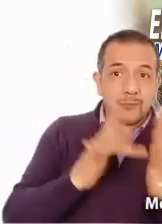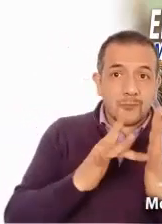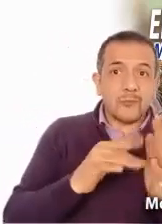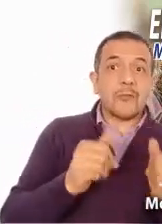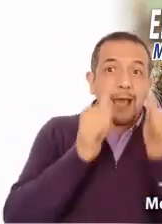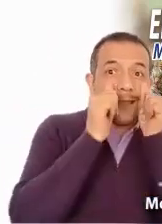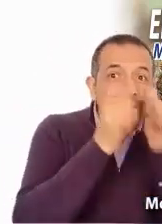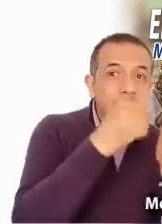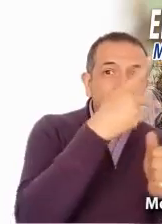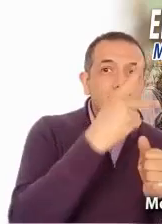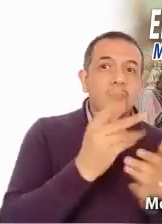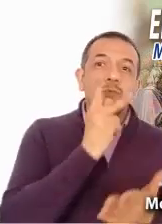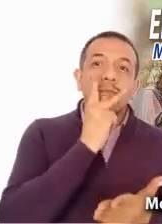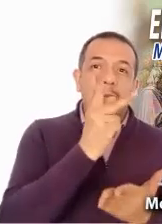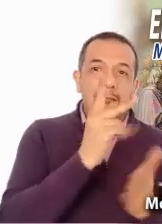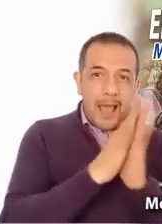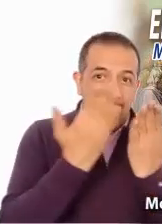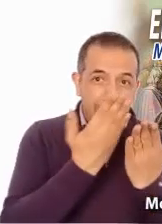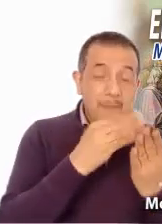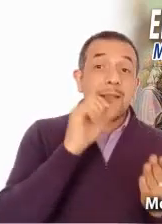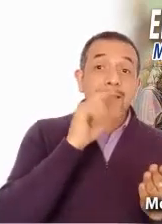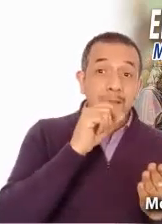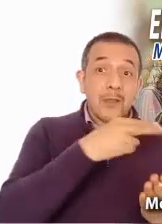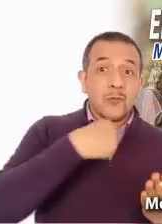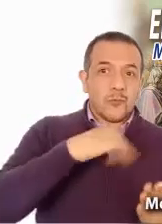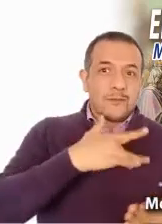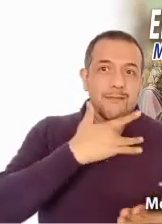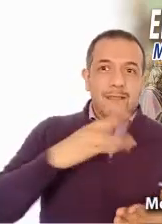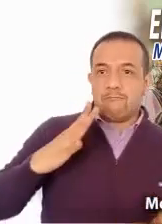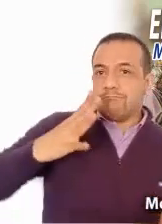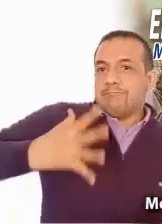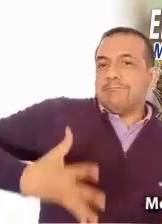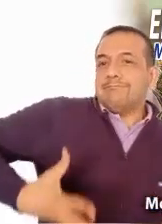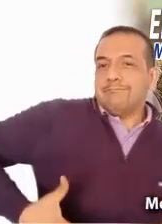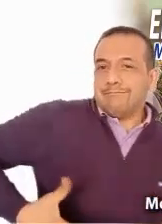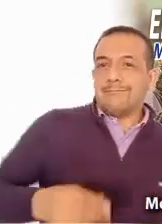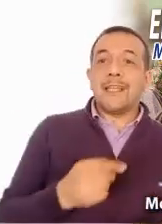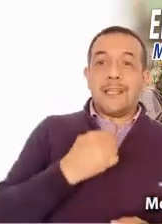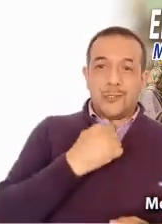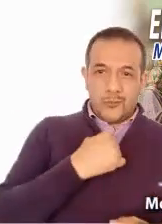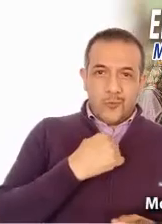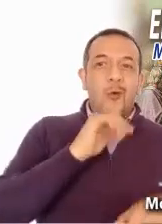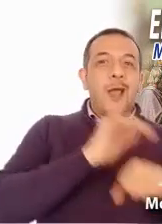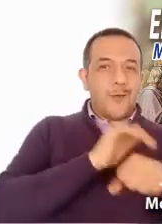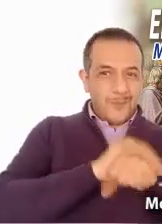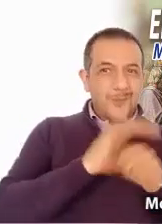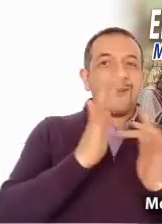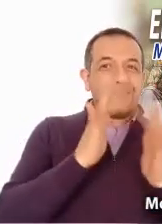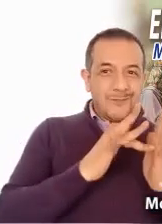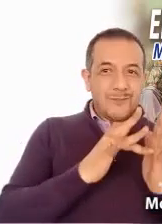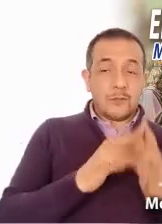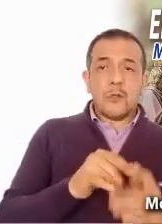escuchemos sus palabras, y sintámonos orgullosos de poder ser llamados sus amigos.